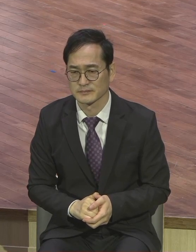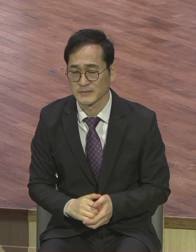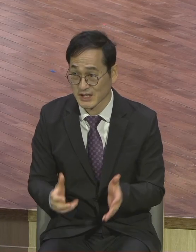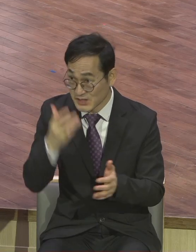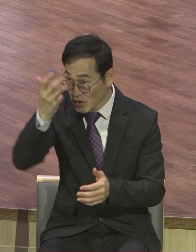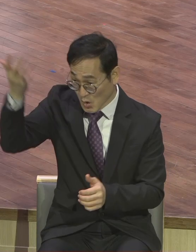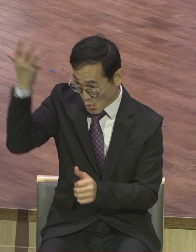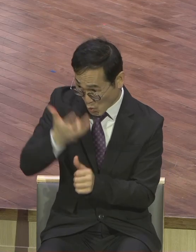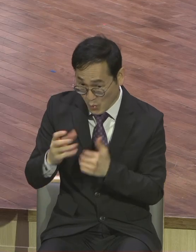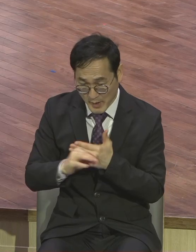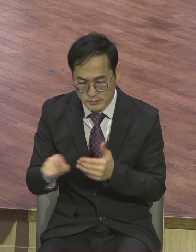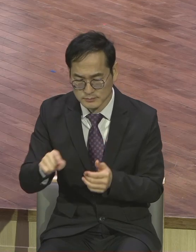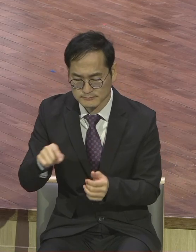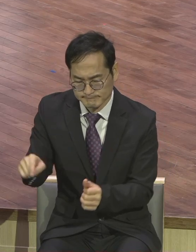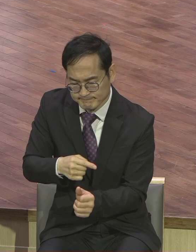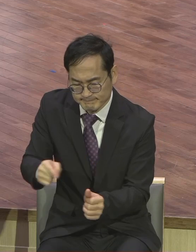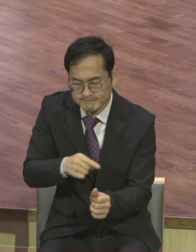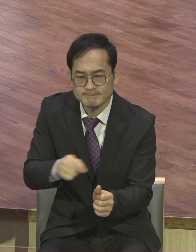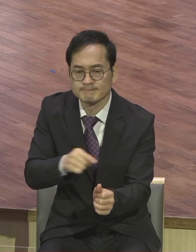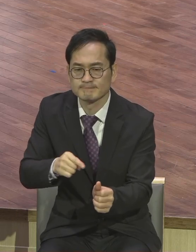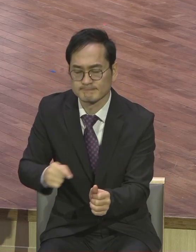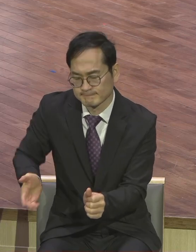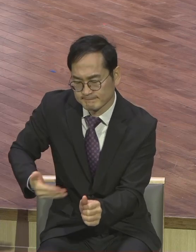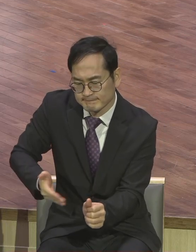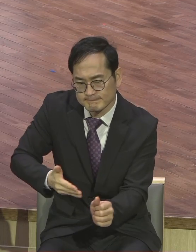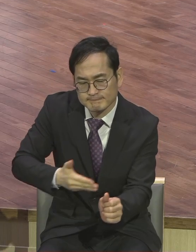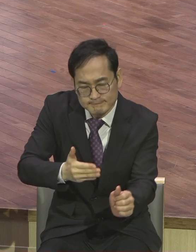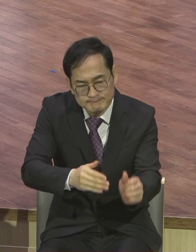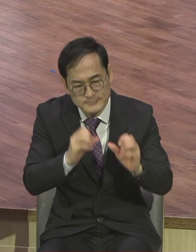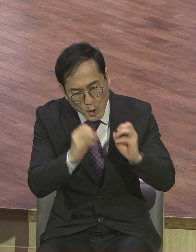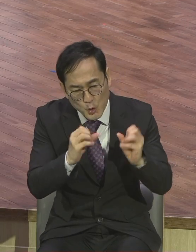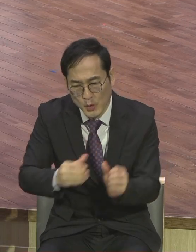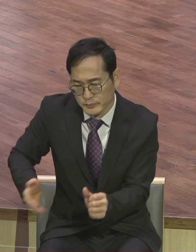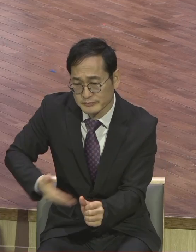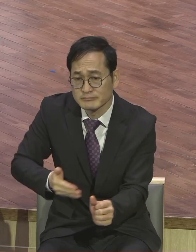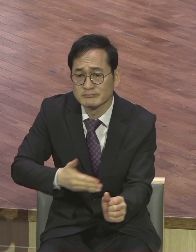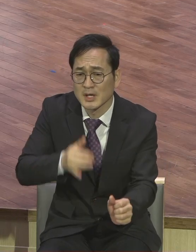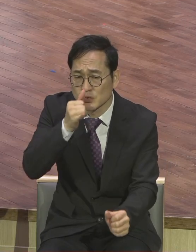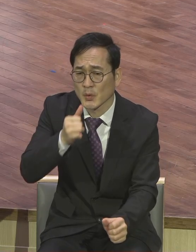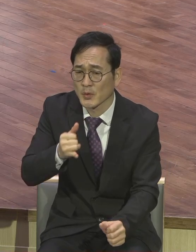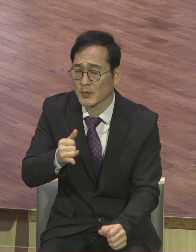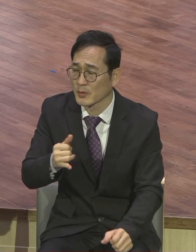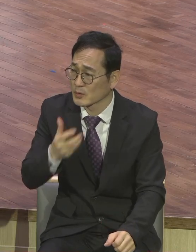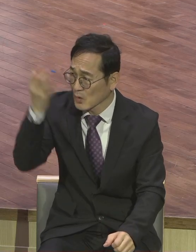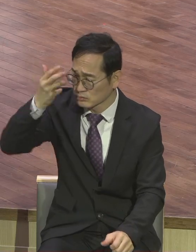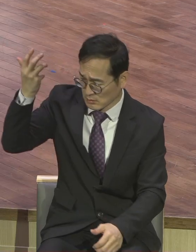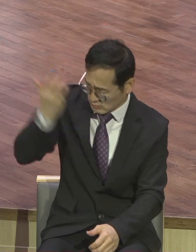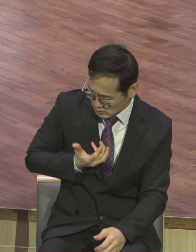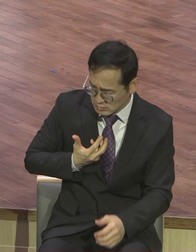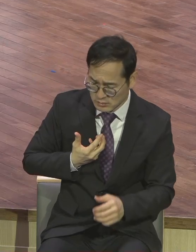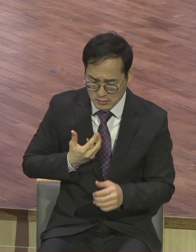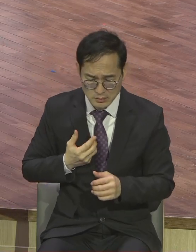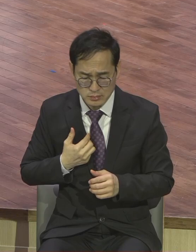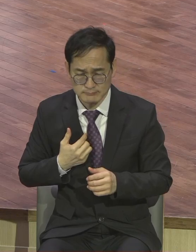이런 성령의 방향과 우리가 한 방향이 될 때에 내 삶이